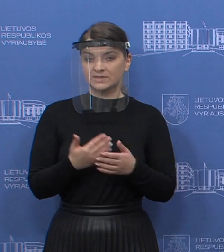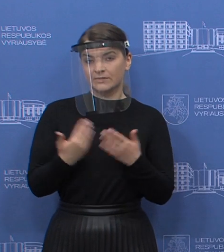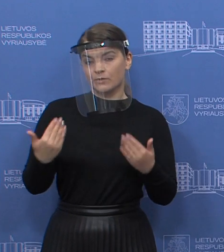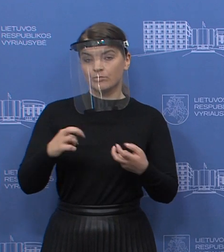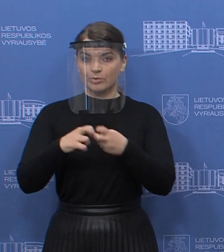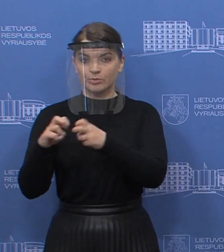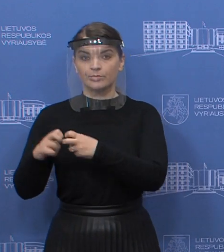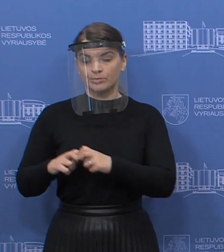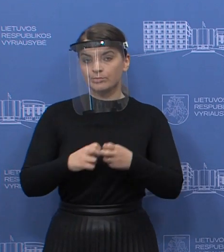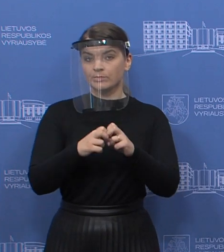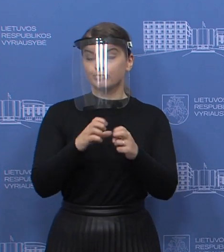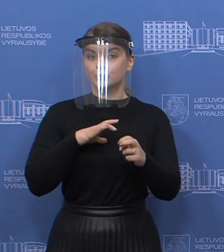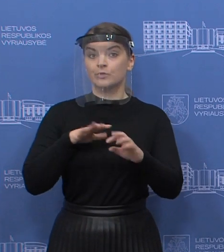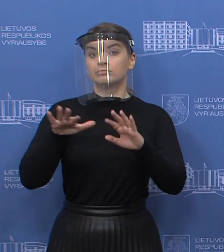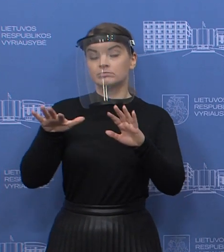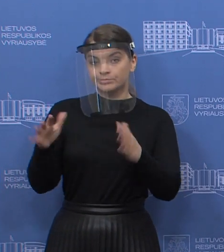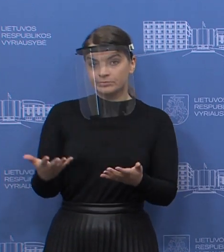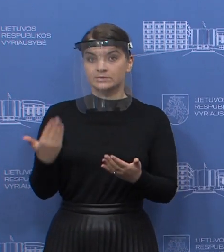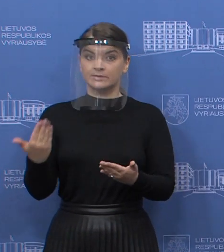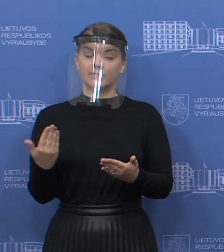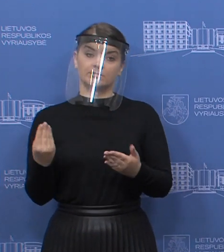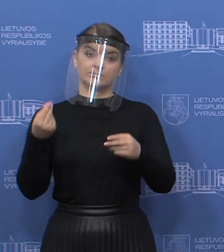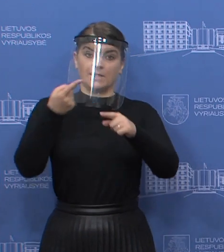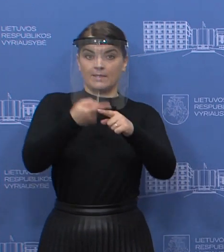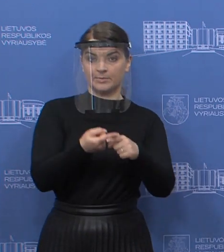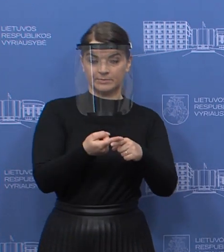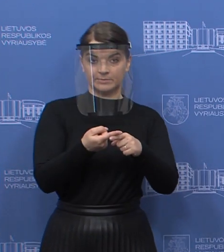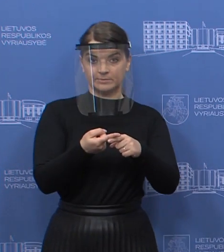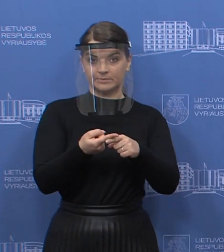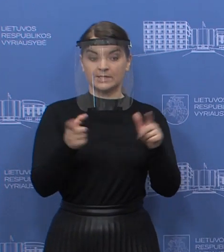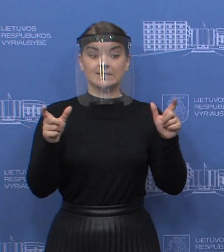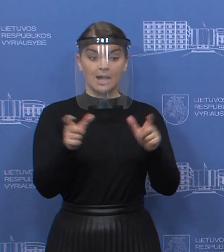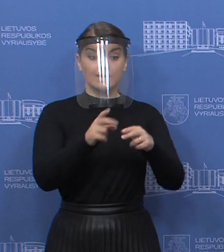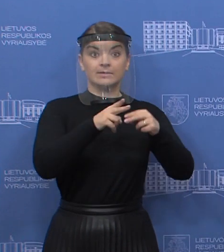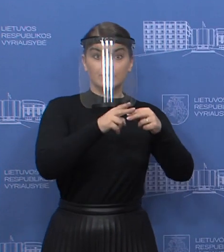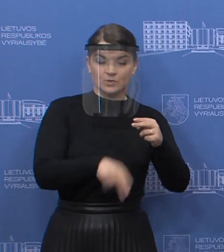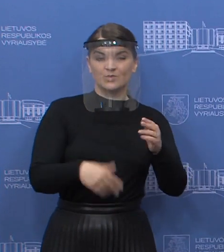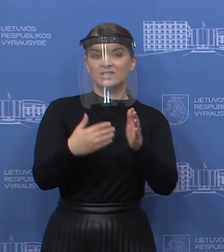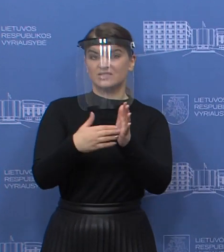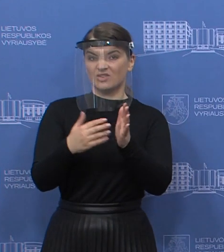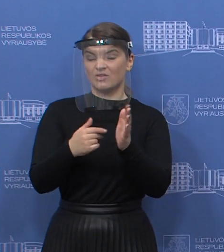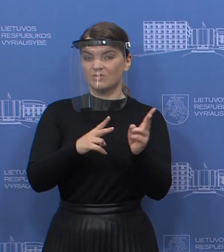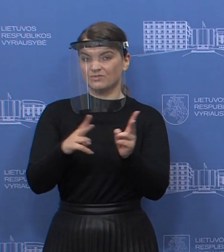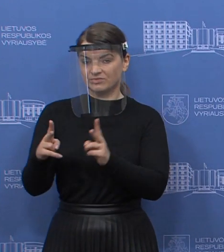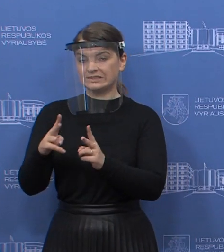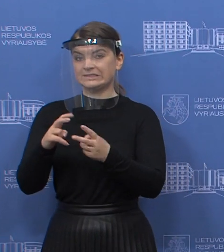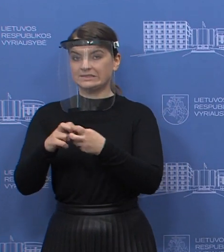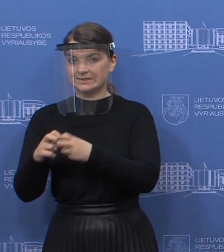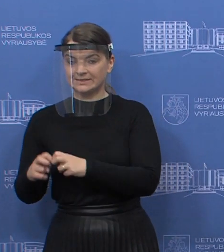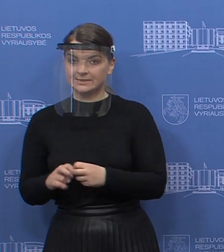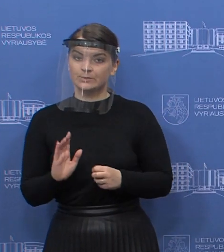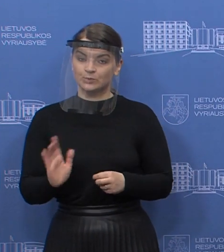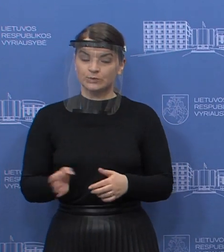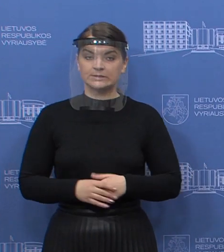apsunkinimai, tikrai nesibaigstų karantino pabaigimu, kadangi kalbam apie strategiją, išėjimo į šitą situacijų strategiją,